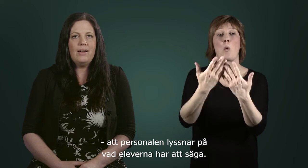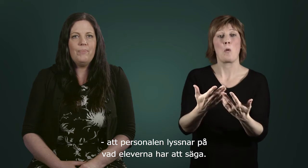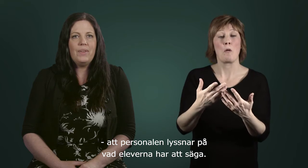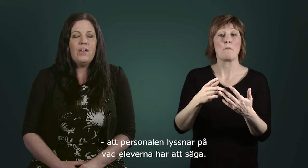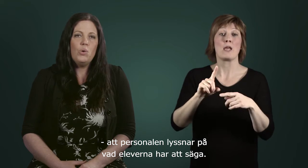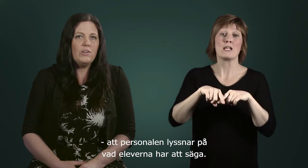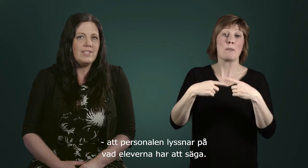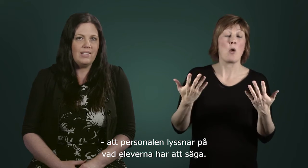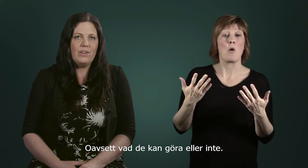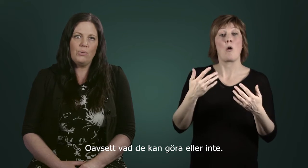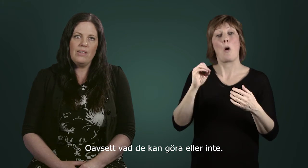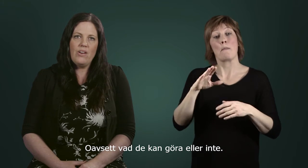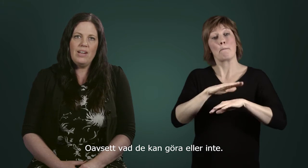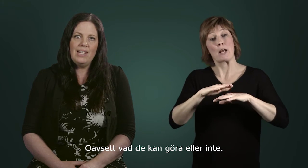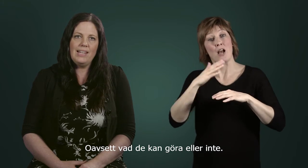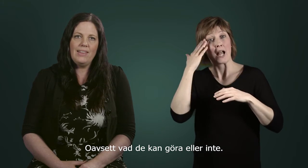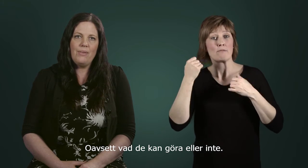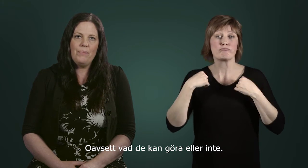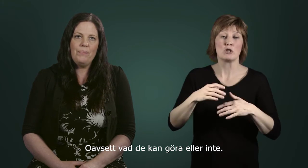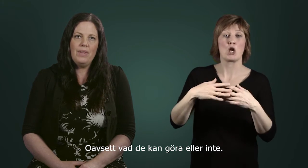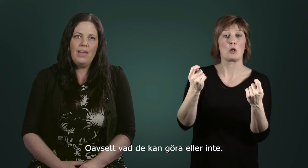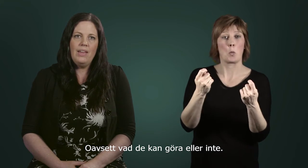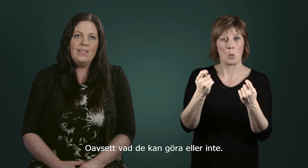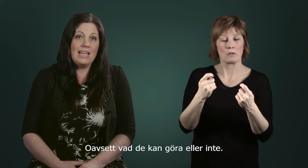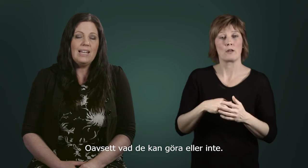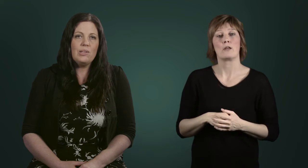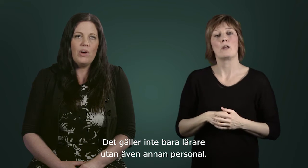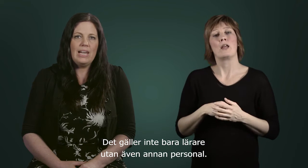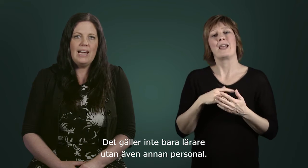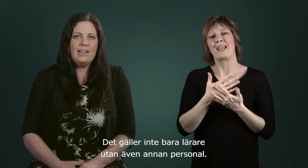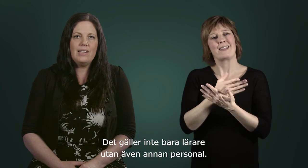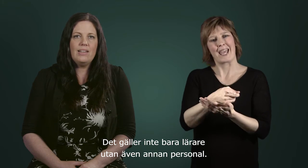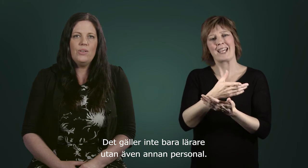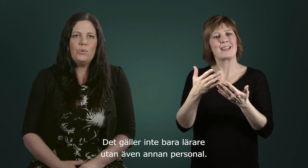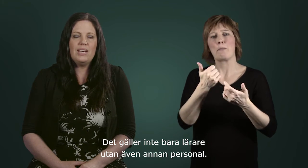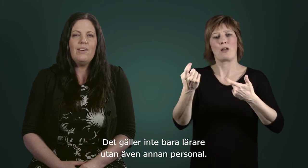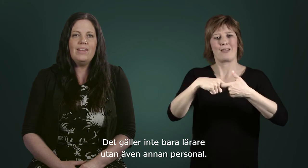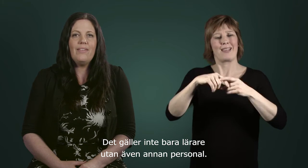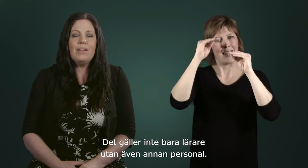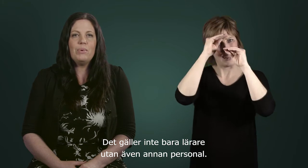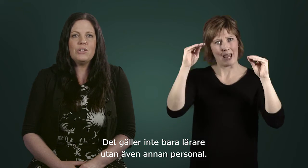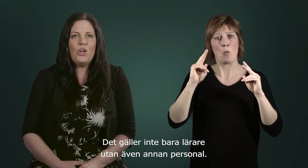Oavsett vad de kan göra eller inte. Det gäller inte bara lärare utan även annan personal.